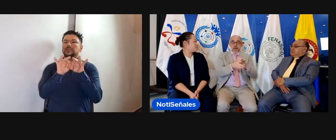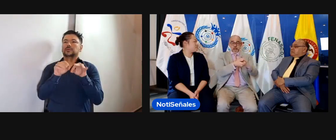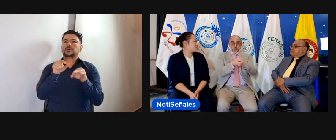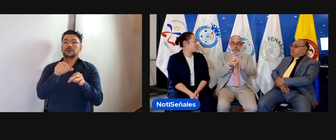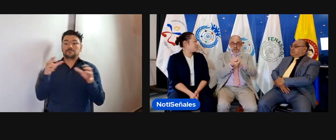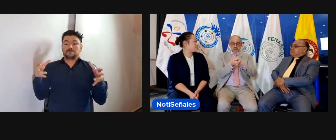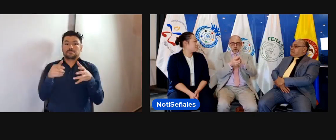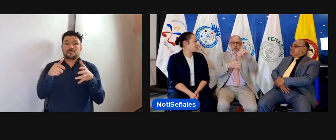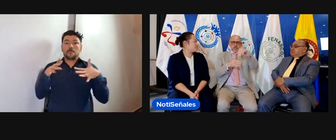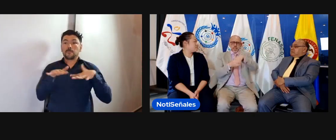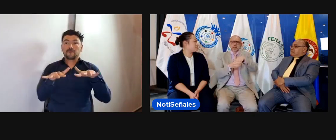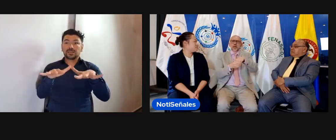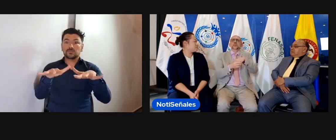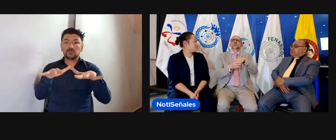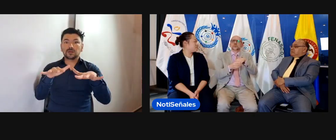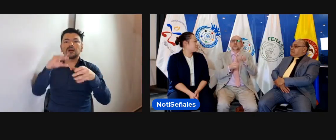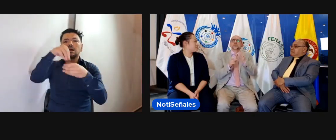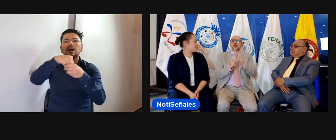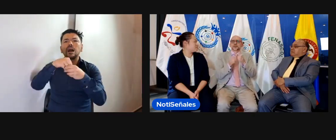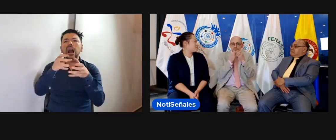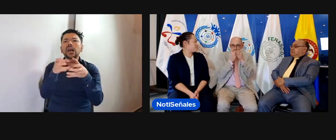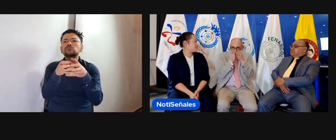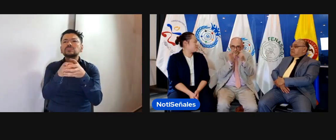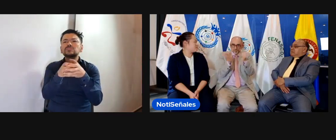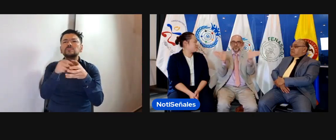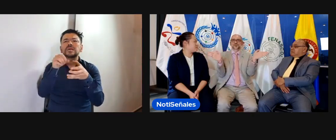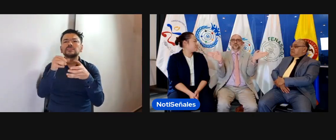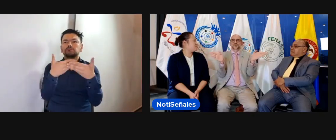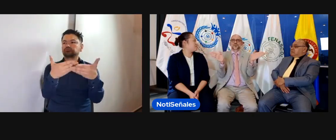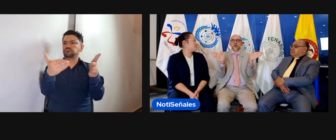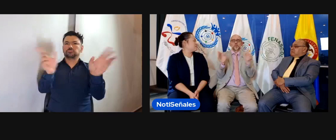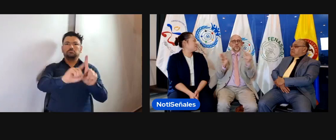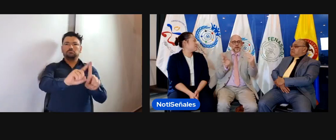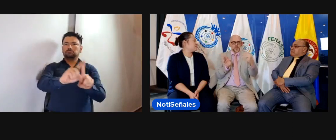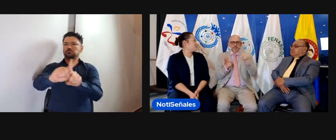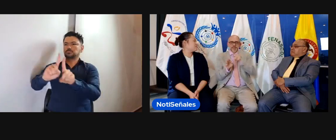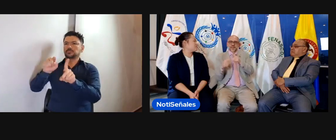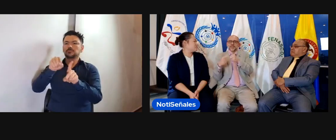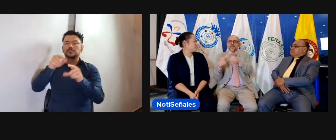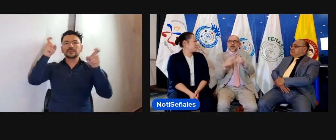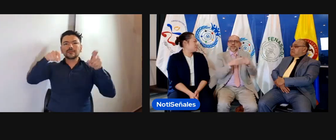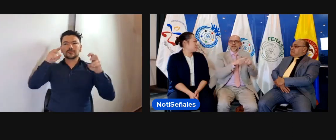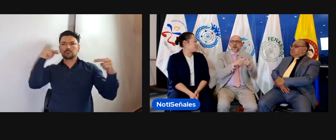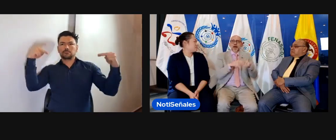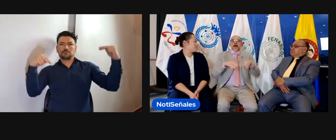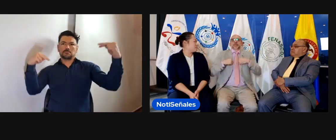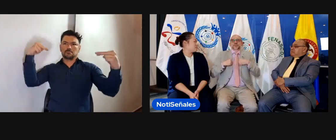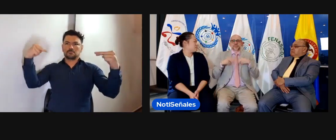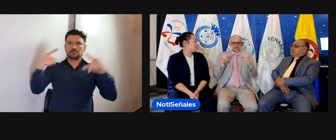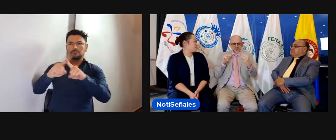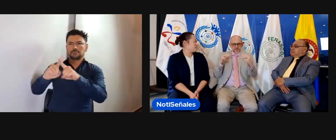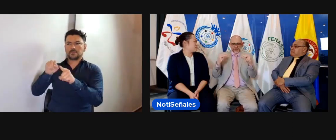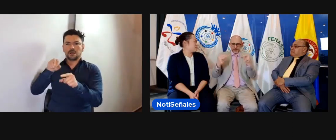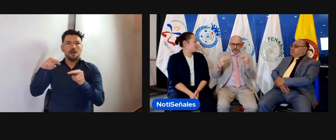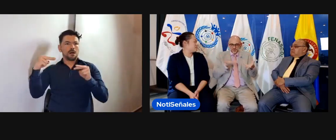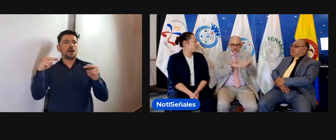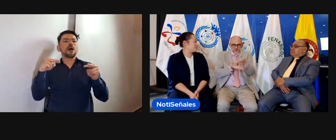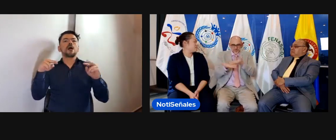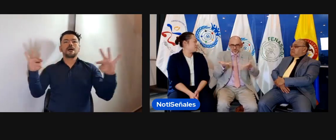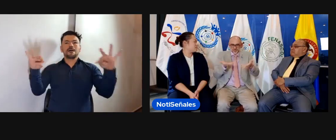asociativo fortalecido. De que no solamente se tengan las asociaciones, sino de que se acepten los diferentes